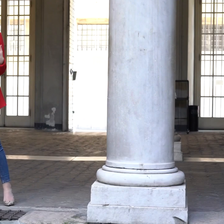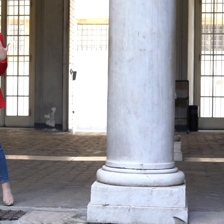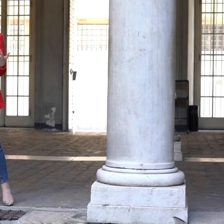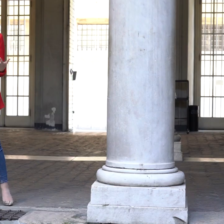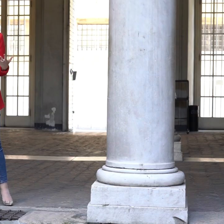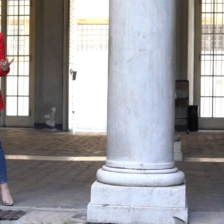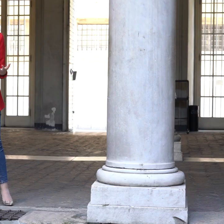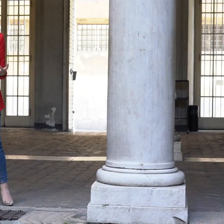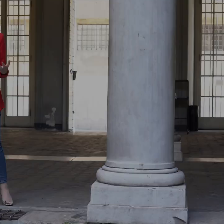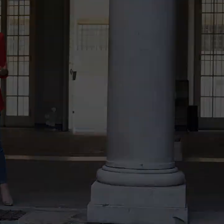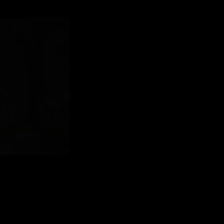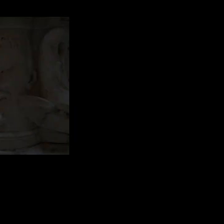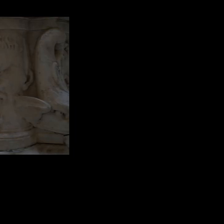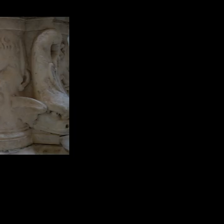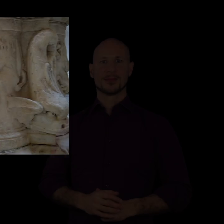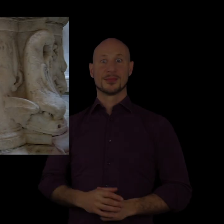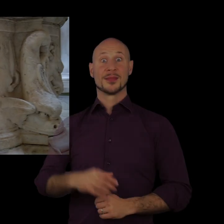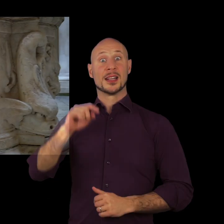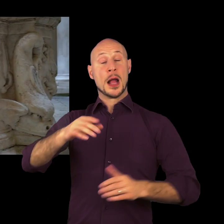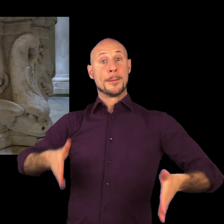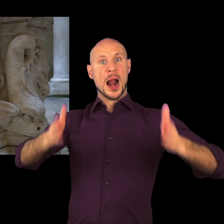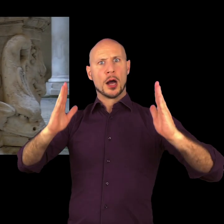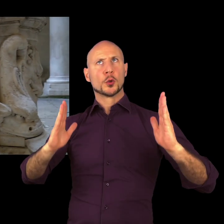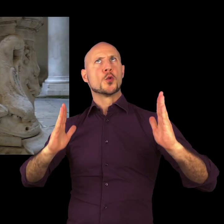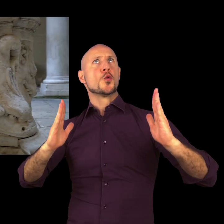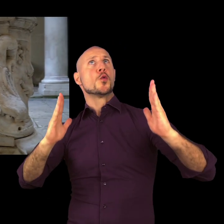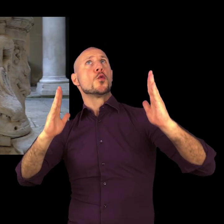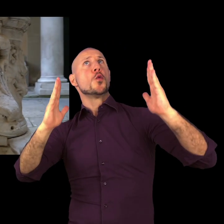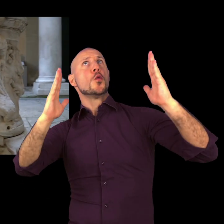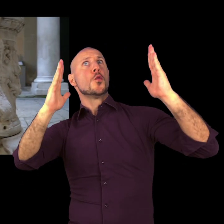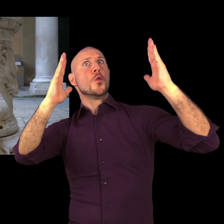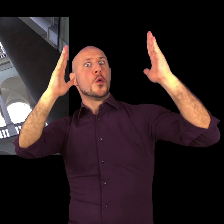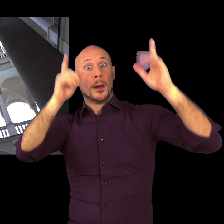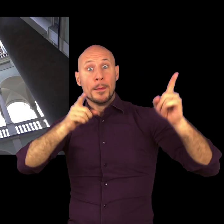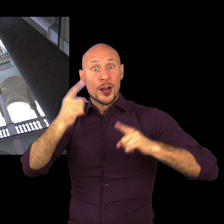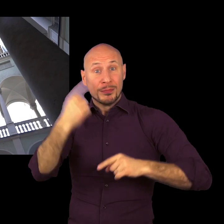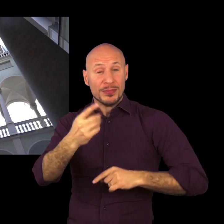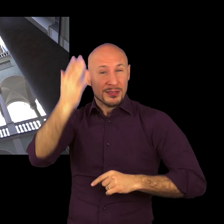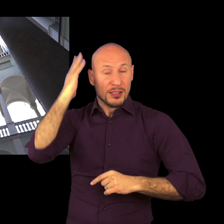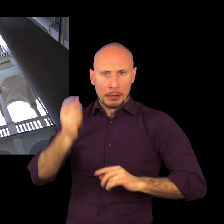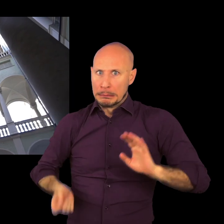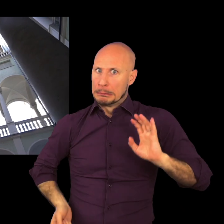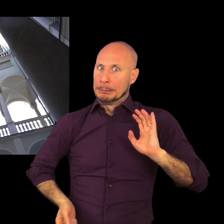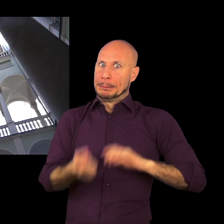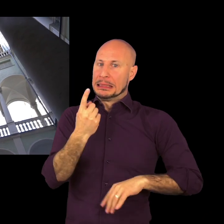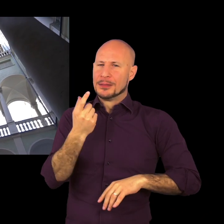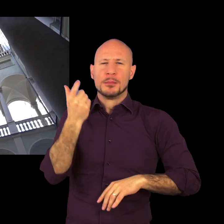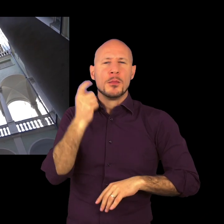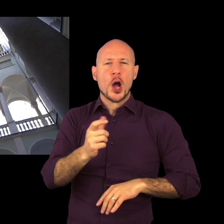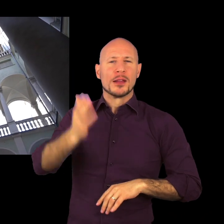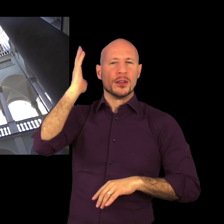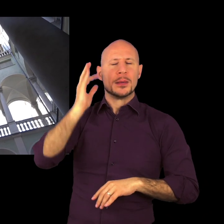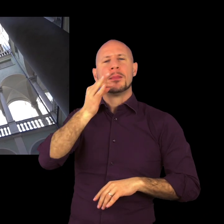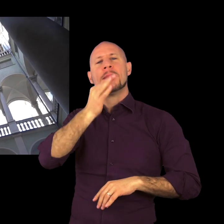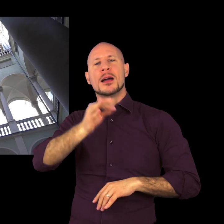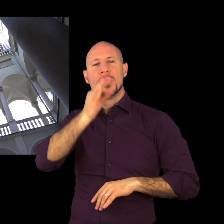affretti del secondo piano nobile. I due fratelli Giacomo e Pantaleo Balbi furono anche i dietori di una soluzione architettonica